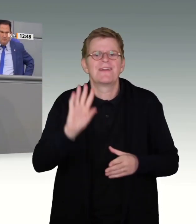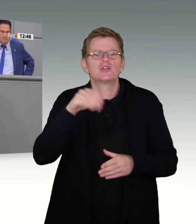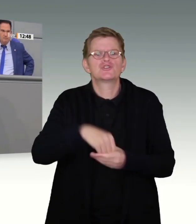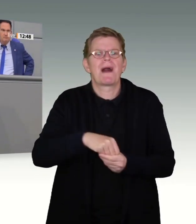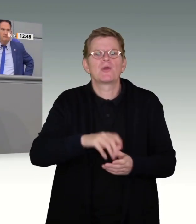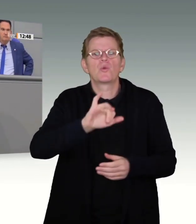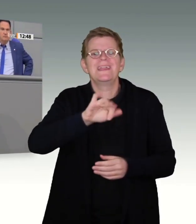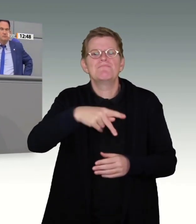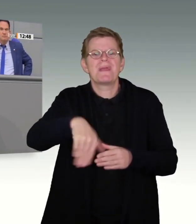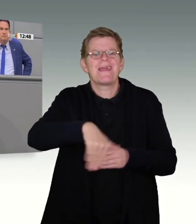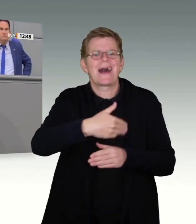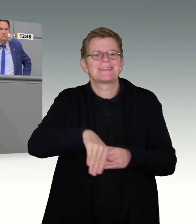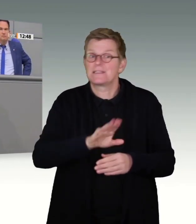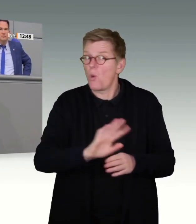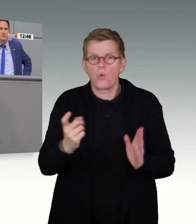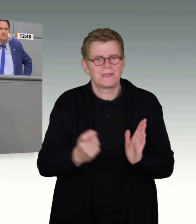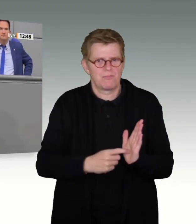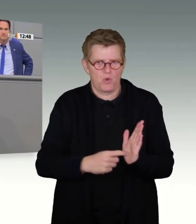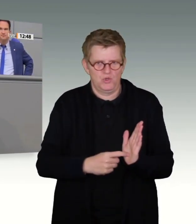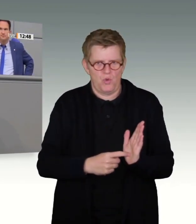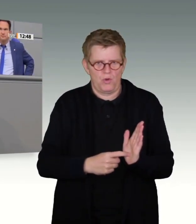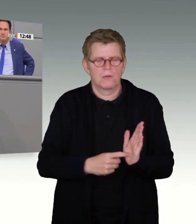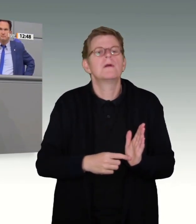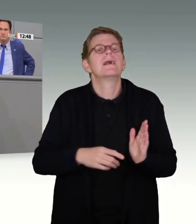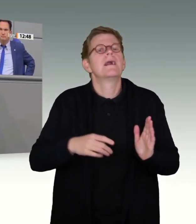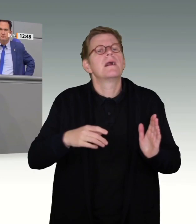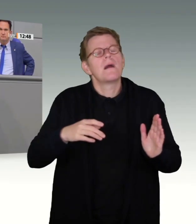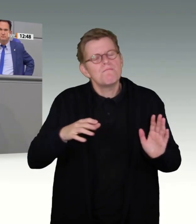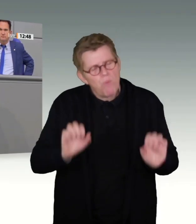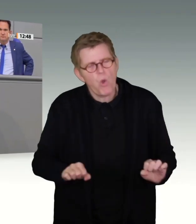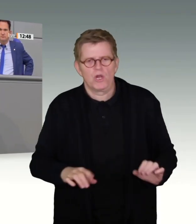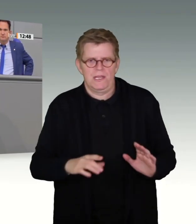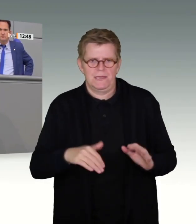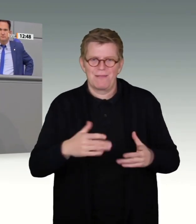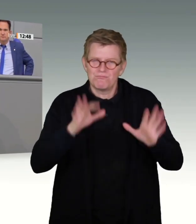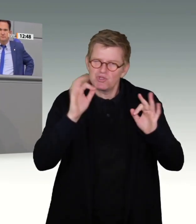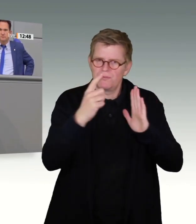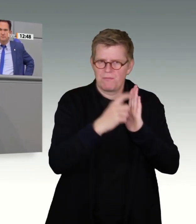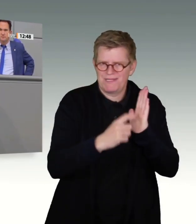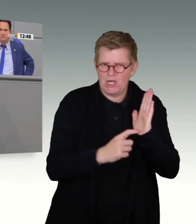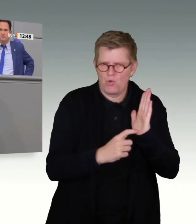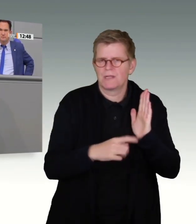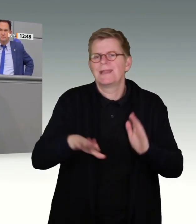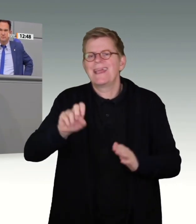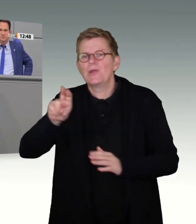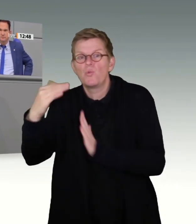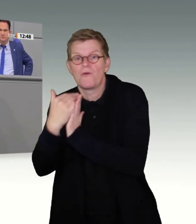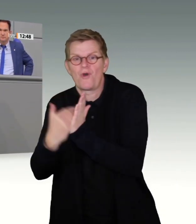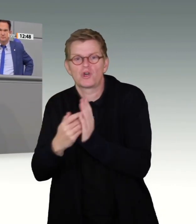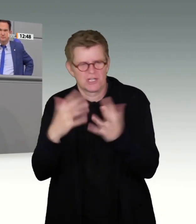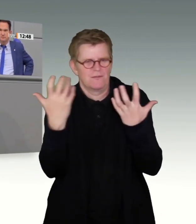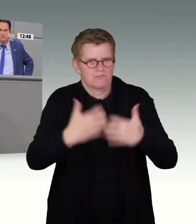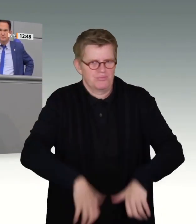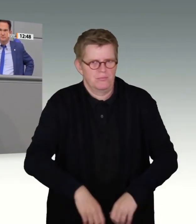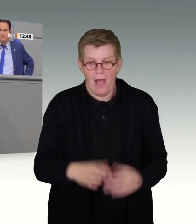-Adressen sei unter bestimmten Bedingungen mit den Vorschriften der EU vereinbar, das bedeutet doch nicht, dass wir jetzt automatisch das Maximum